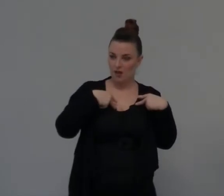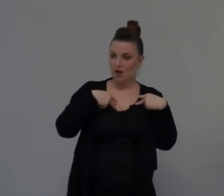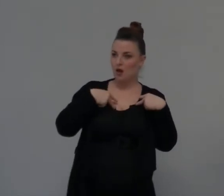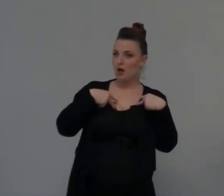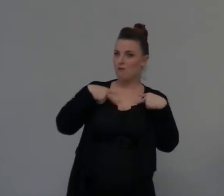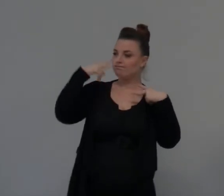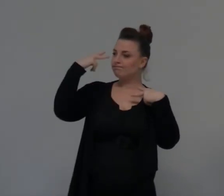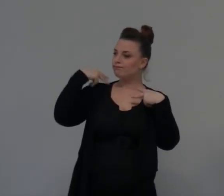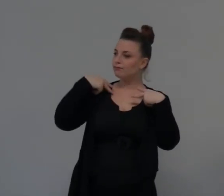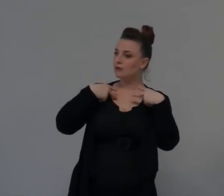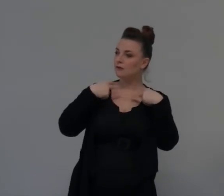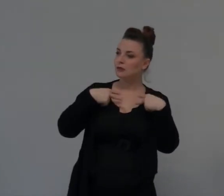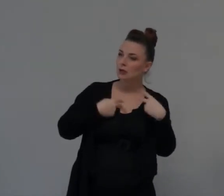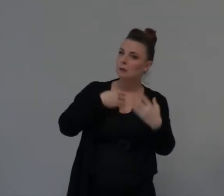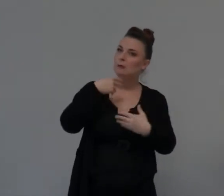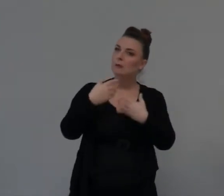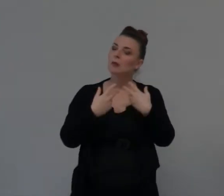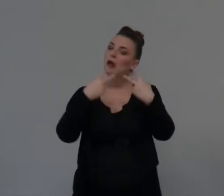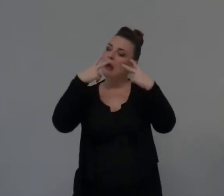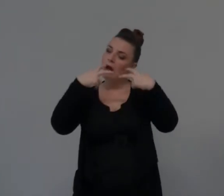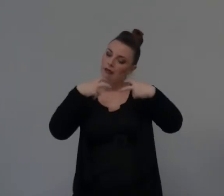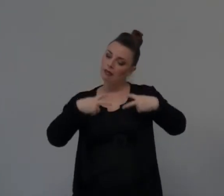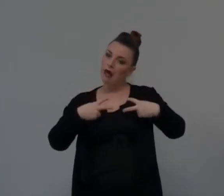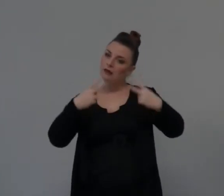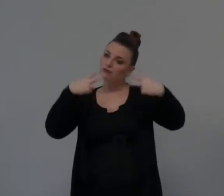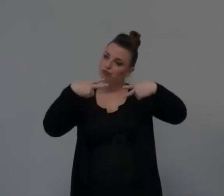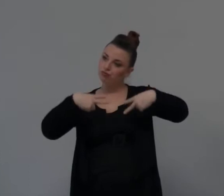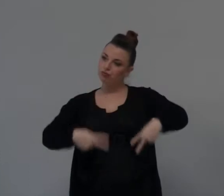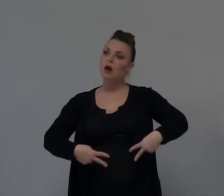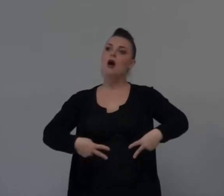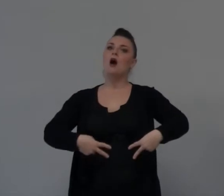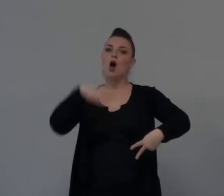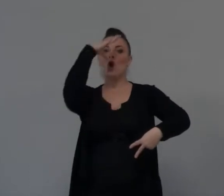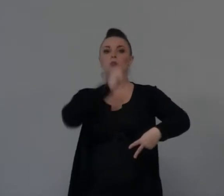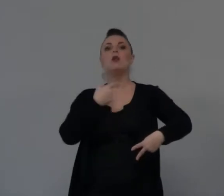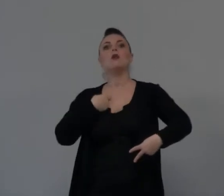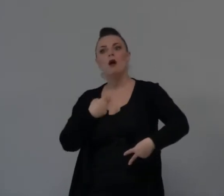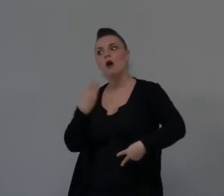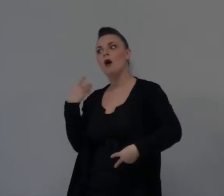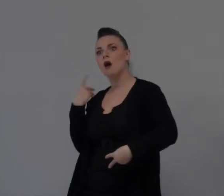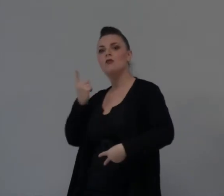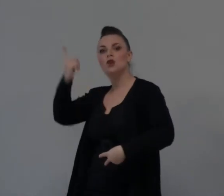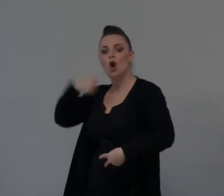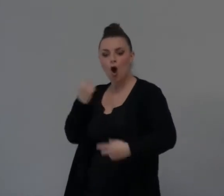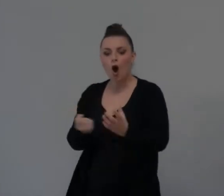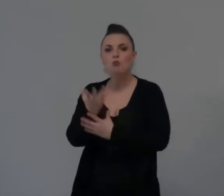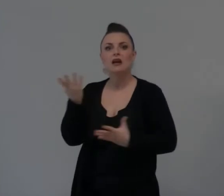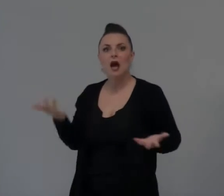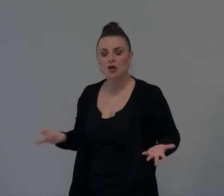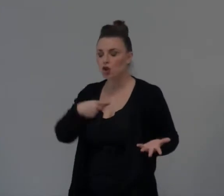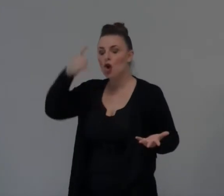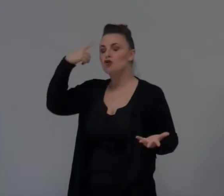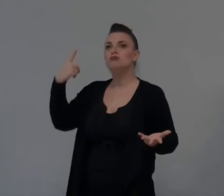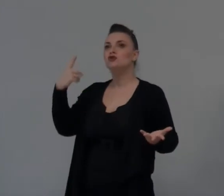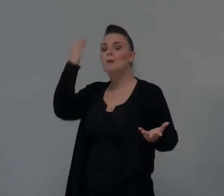che in un'altra. Ricordatevi, al capitolo 2 di Ruth abbiamo visto che